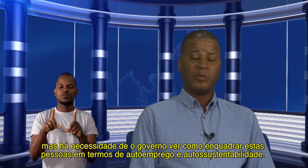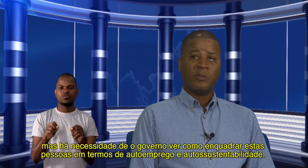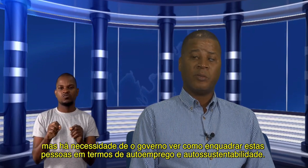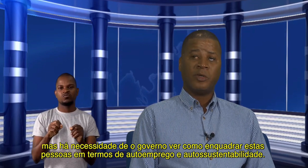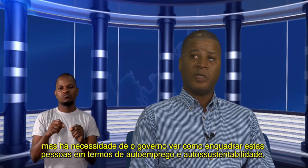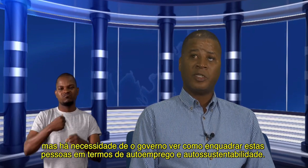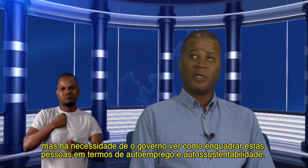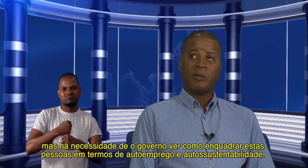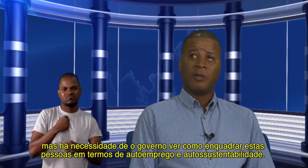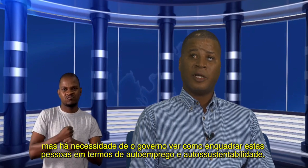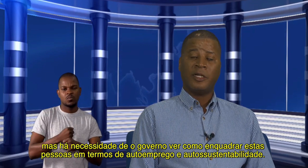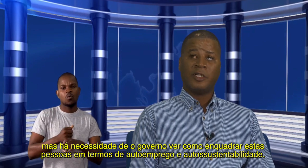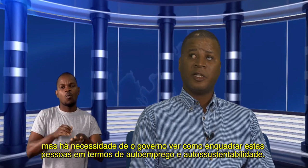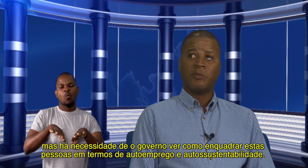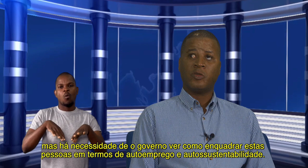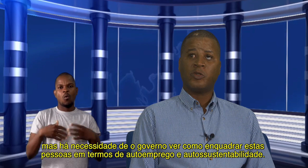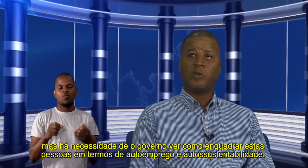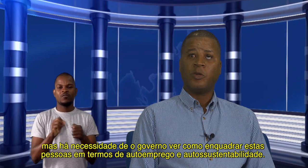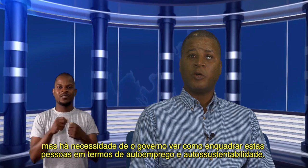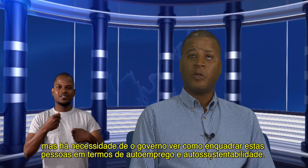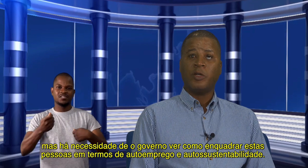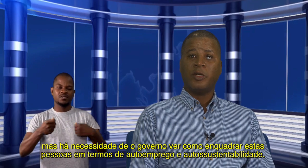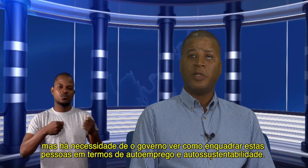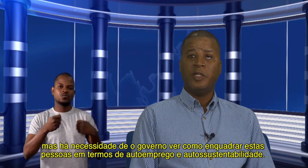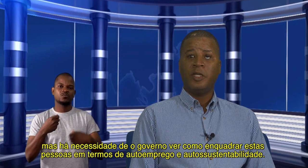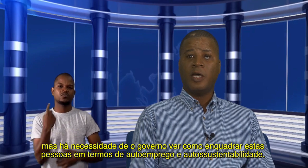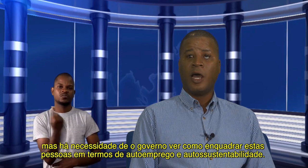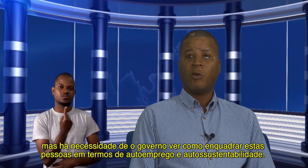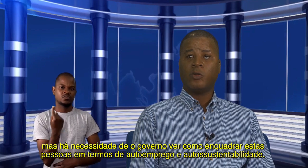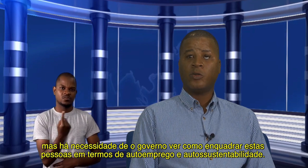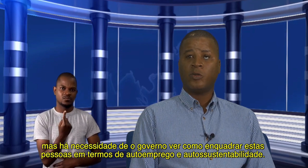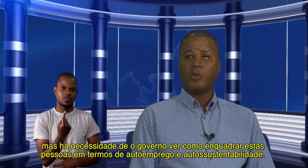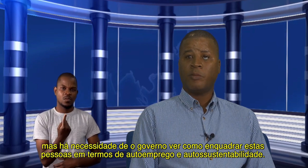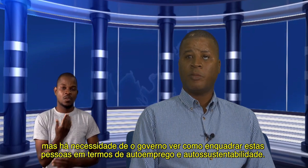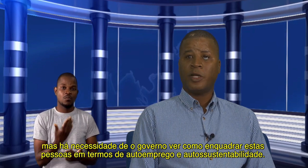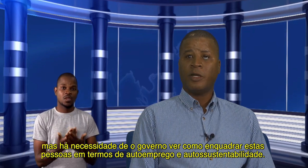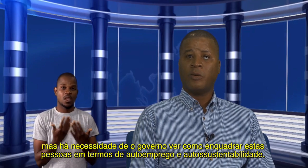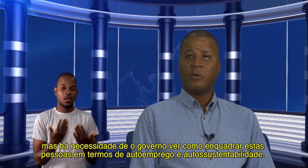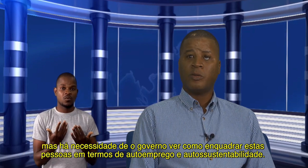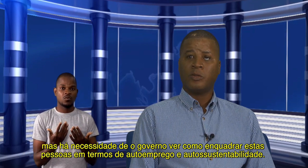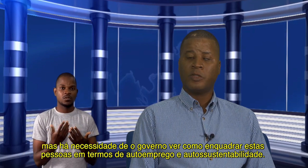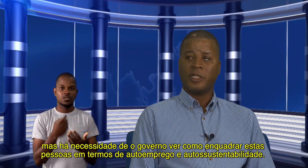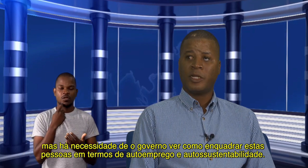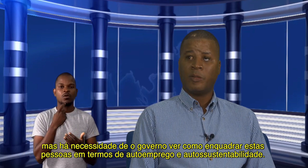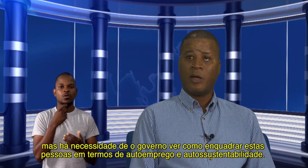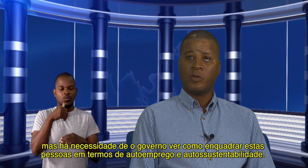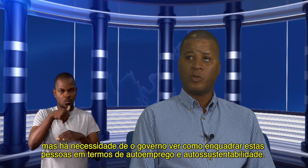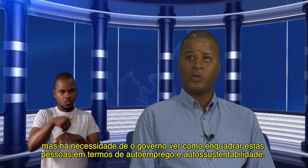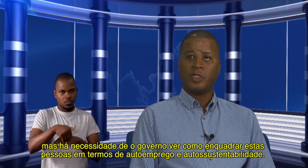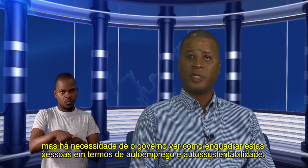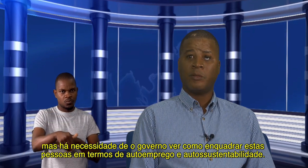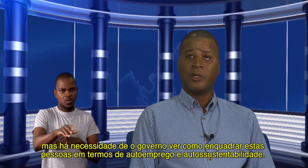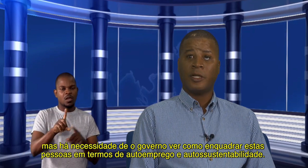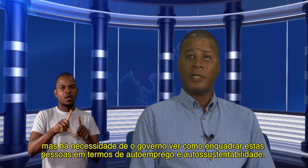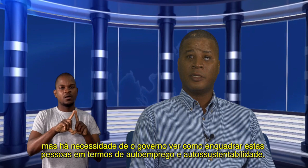podem ser enquadradas em termos de autoemprego ou autossustentabilidade.